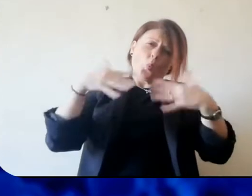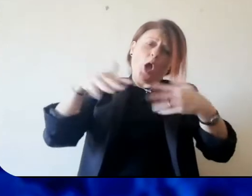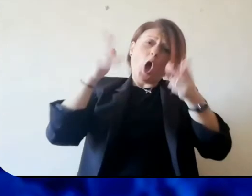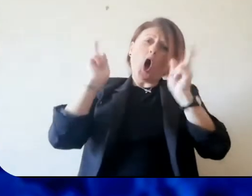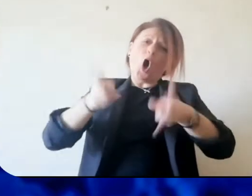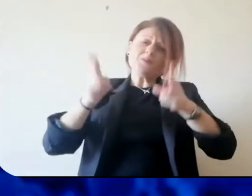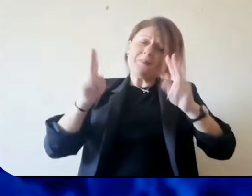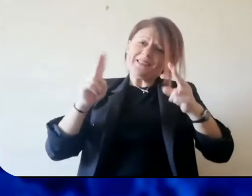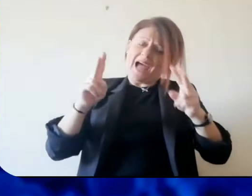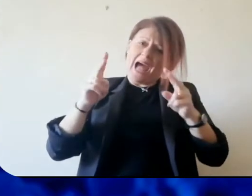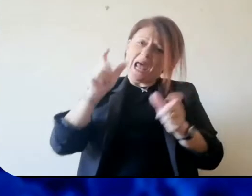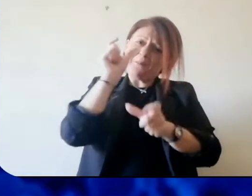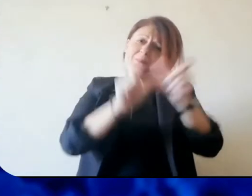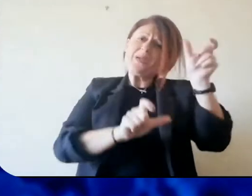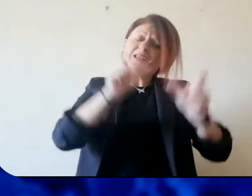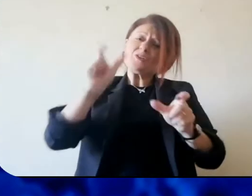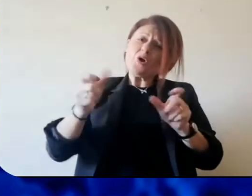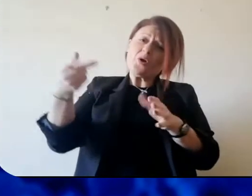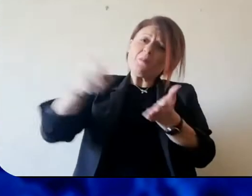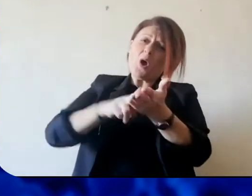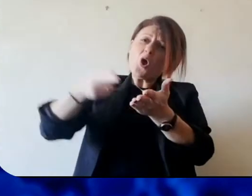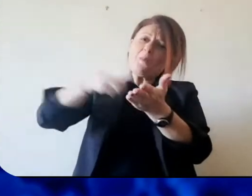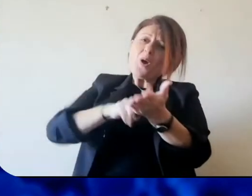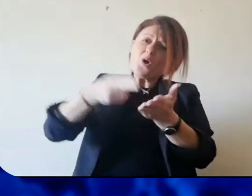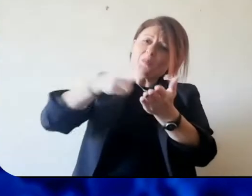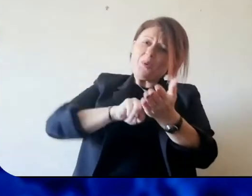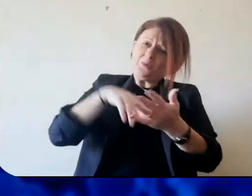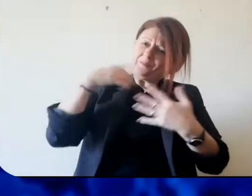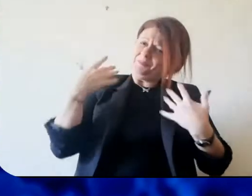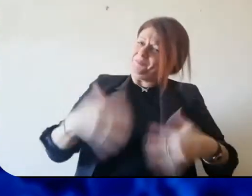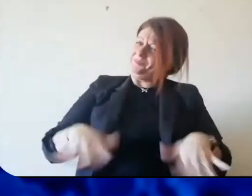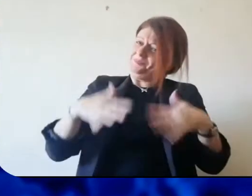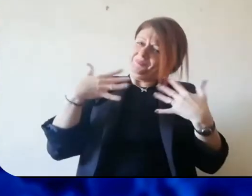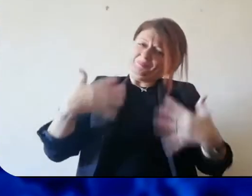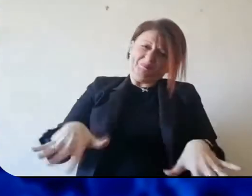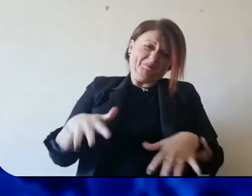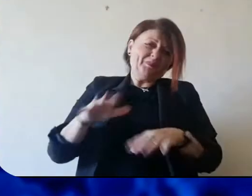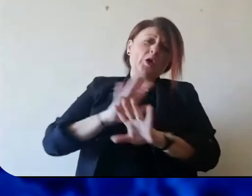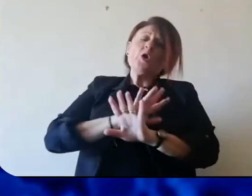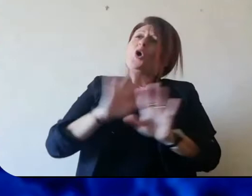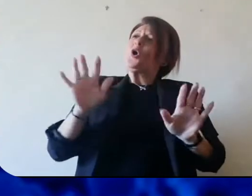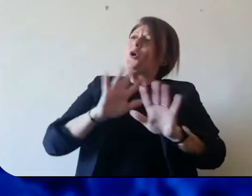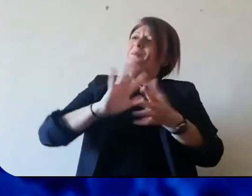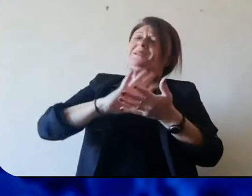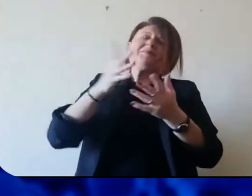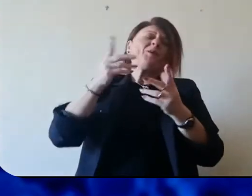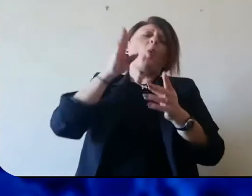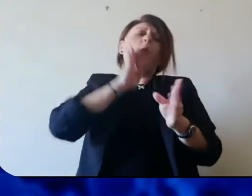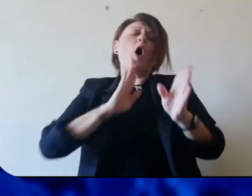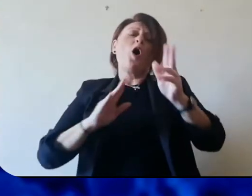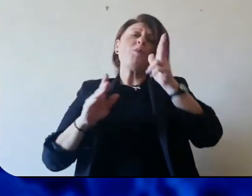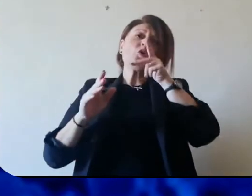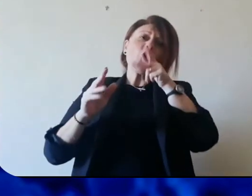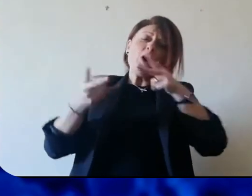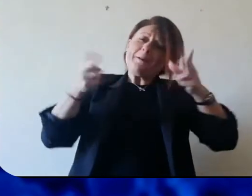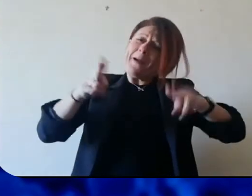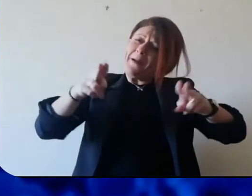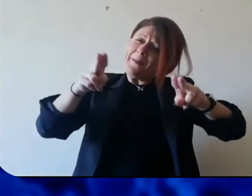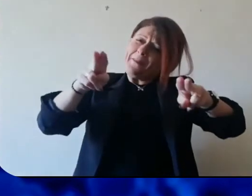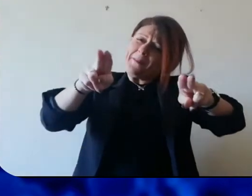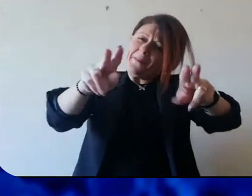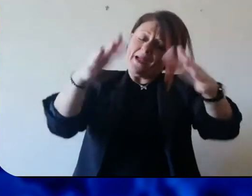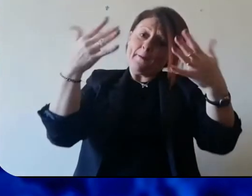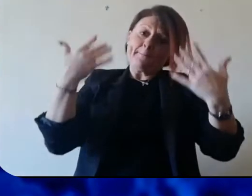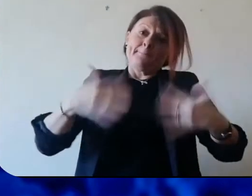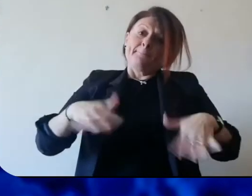ospedali. I numeri sono impietosi. È una vera e propria strage di uomini, come neanche in una guerra alle volte è successo. È una strage di